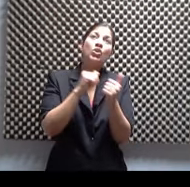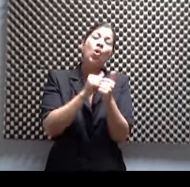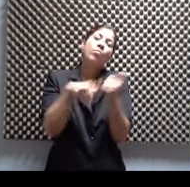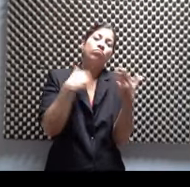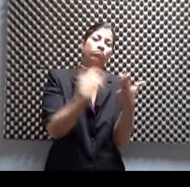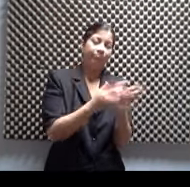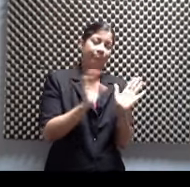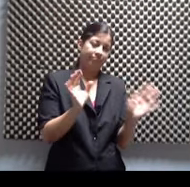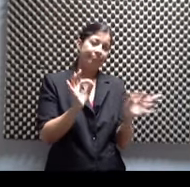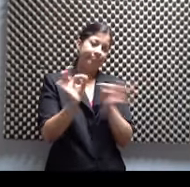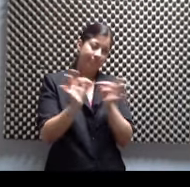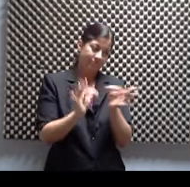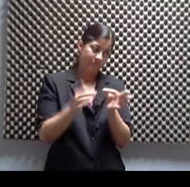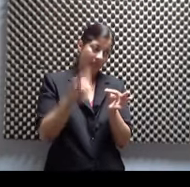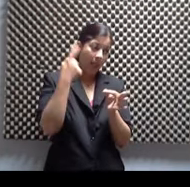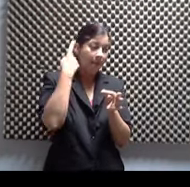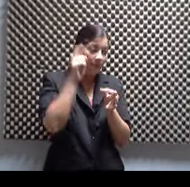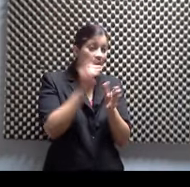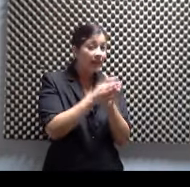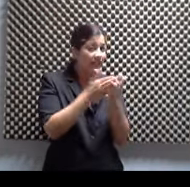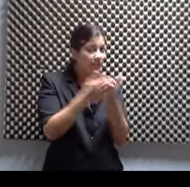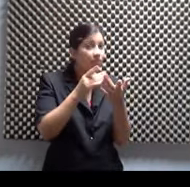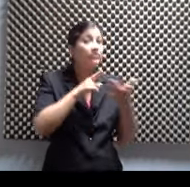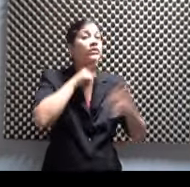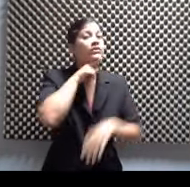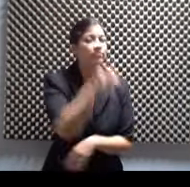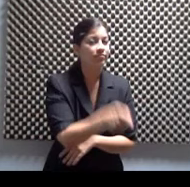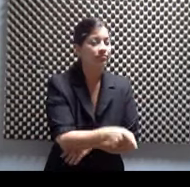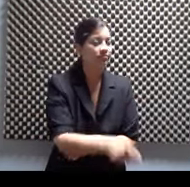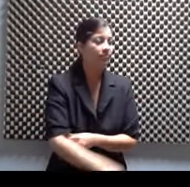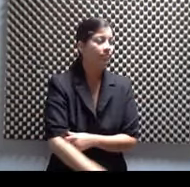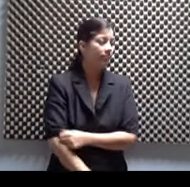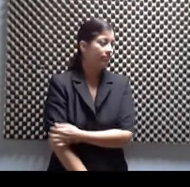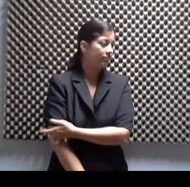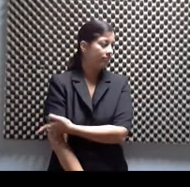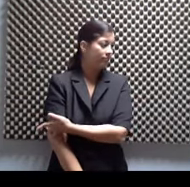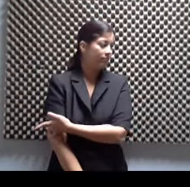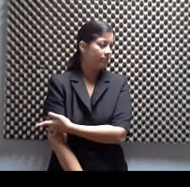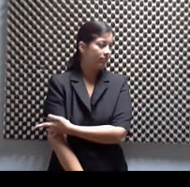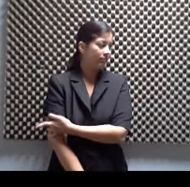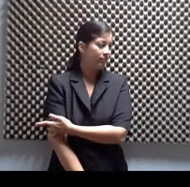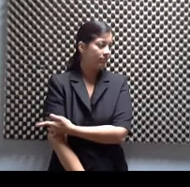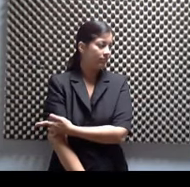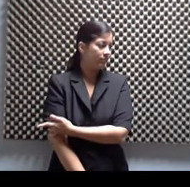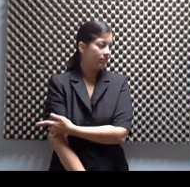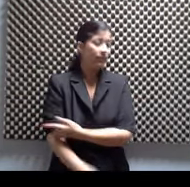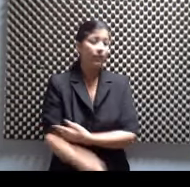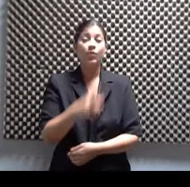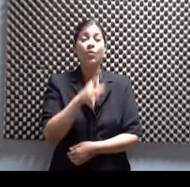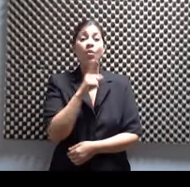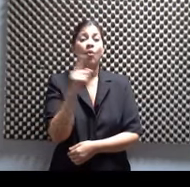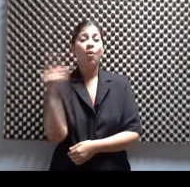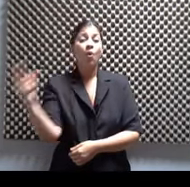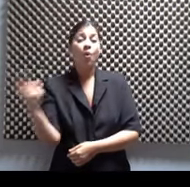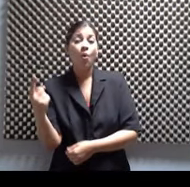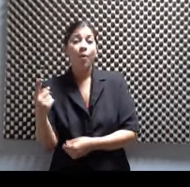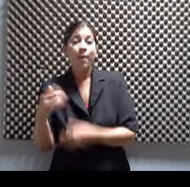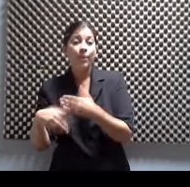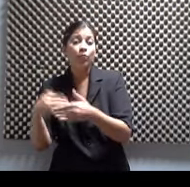hacerse realidad, a materializarse. Y es que se me acerca un productor que ya tenía un permiso de antemano de Don Ricardo para escribir esta